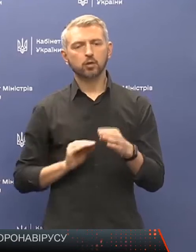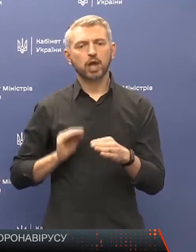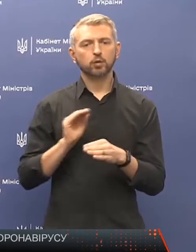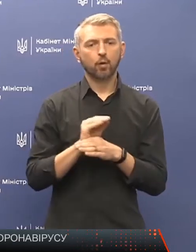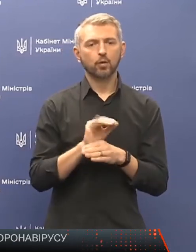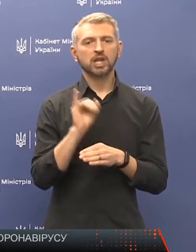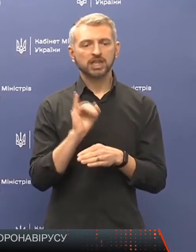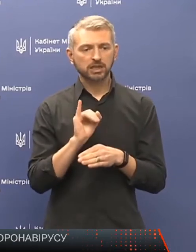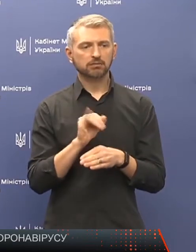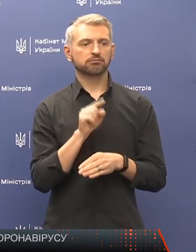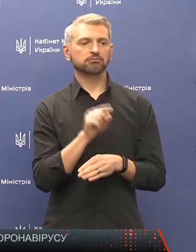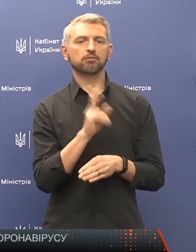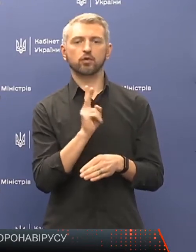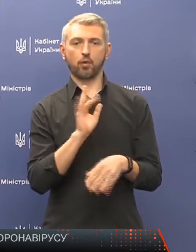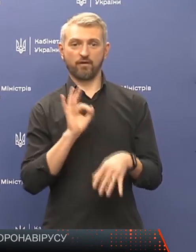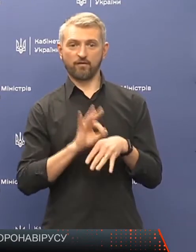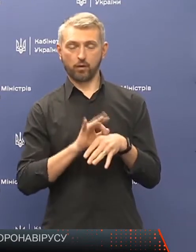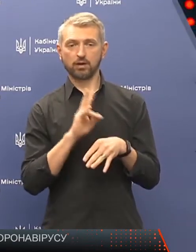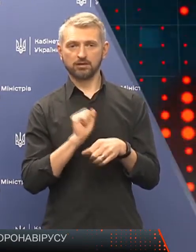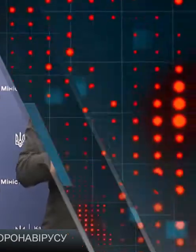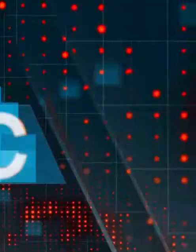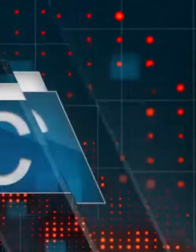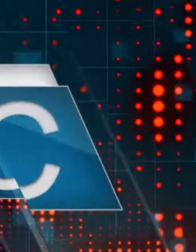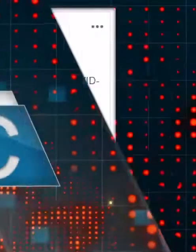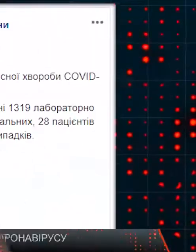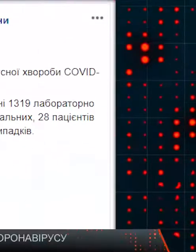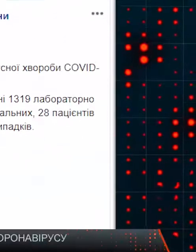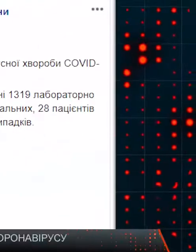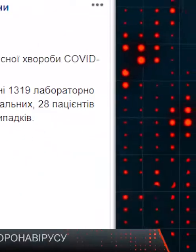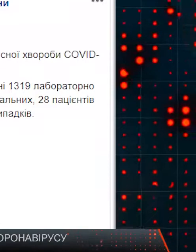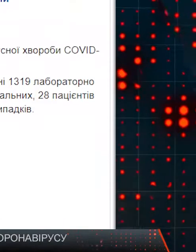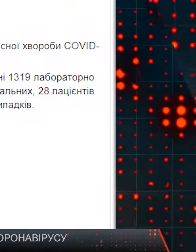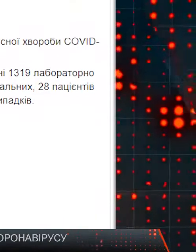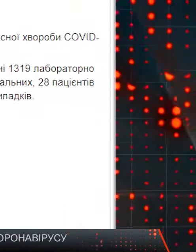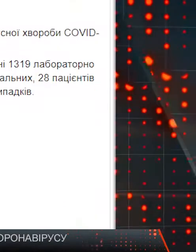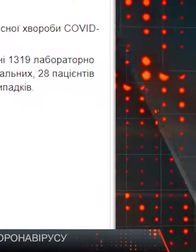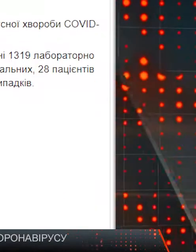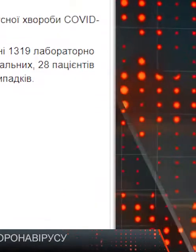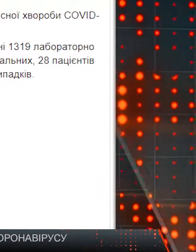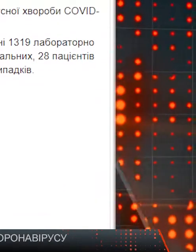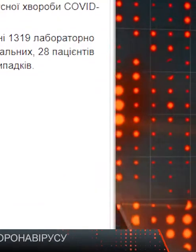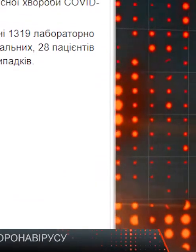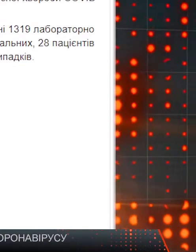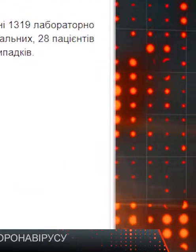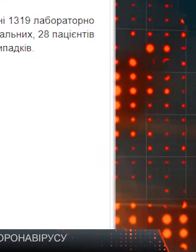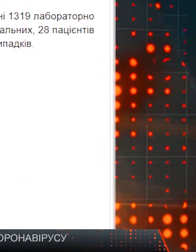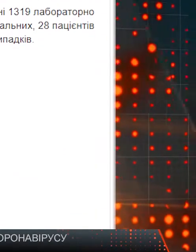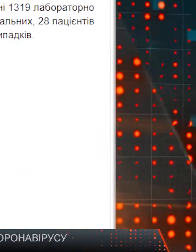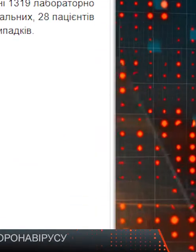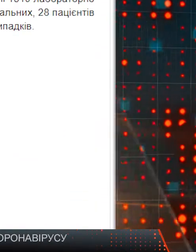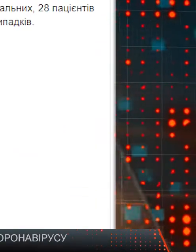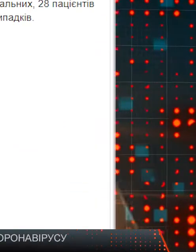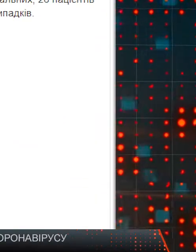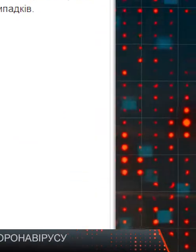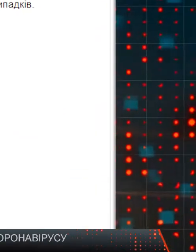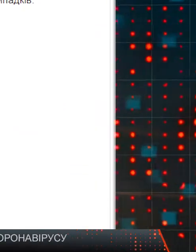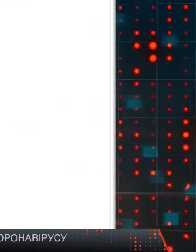Плановий брифінг щодо заходів із протидії поширенню коронавірусної інфекції розпочали із статистики поширення хвороби в Україні 5 квітня. За